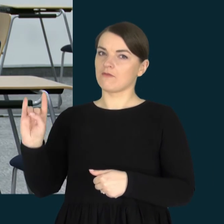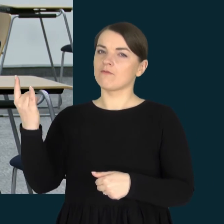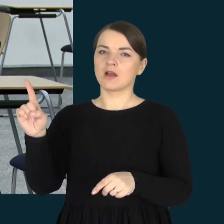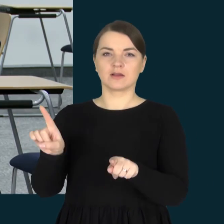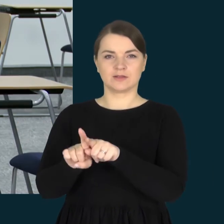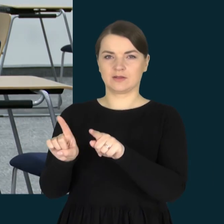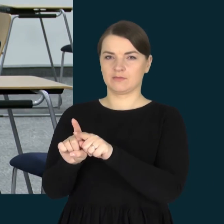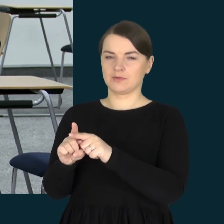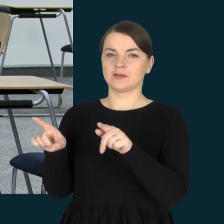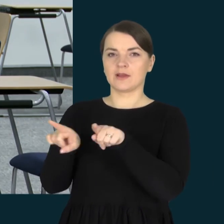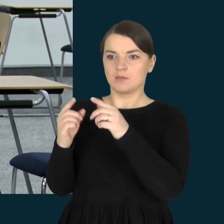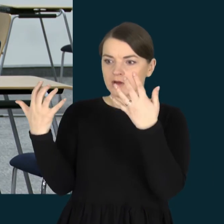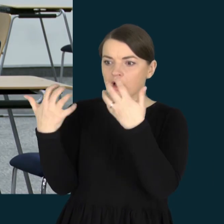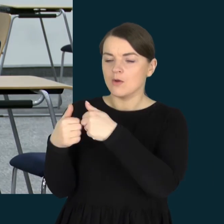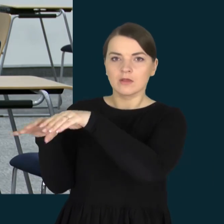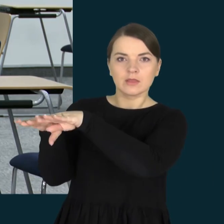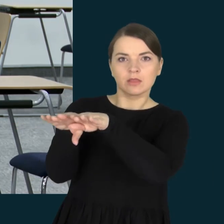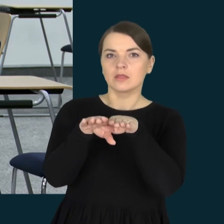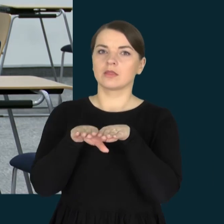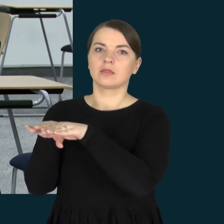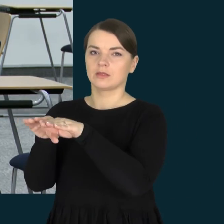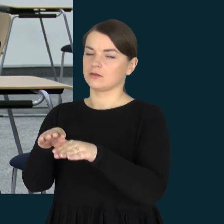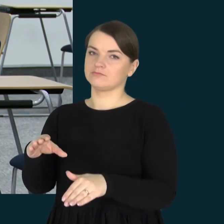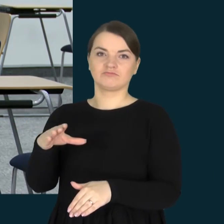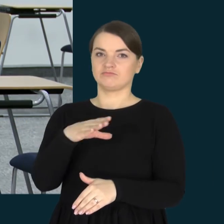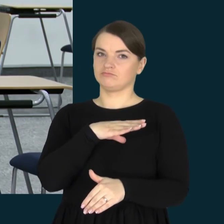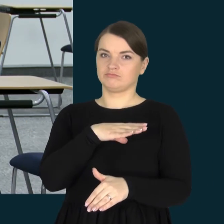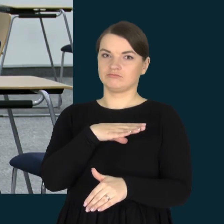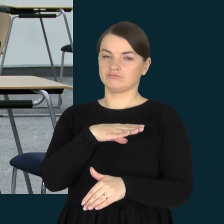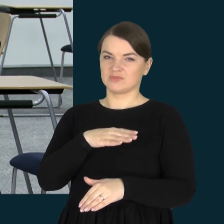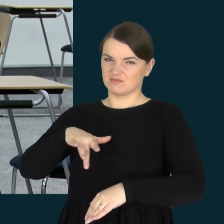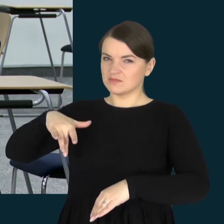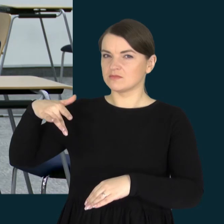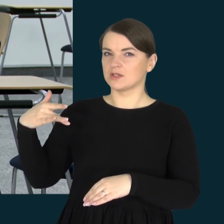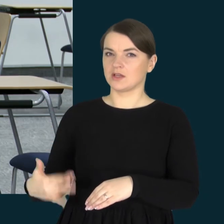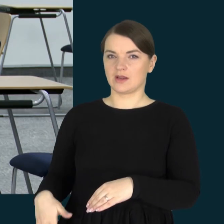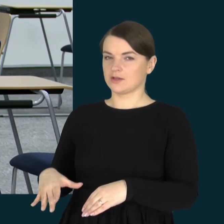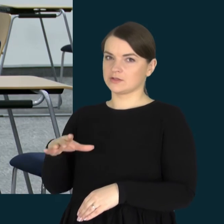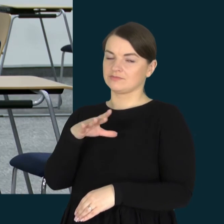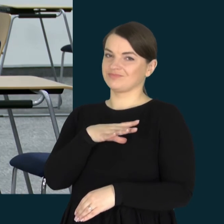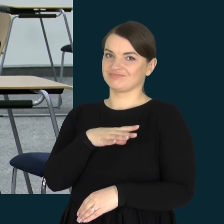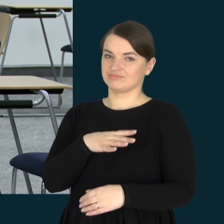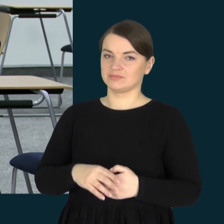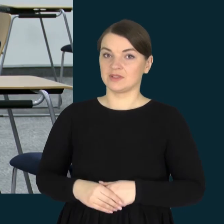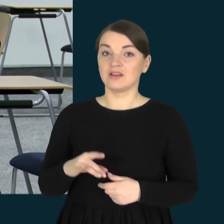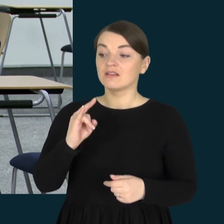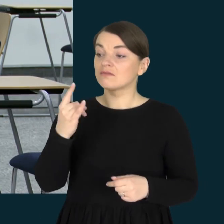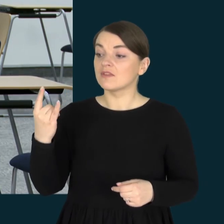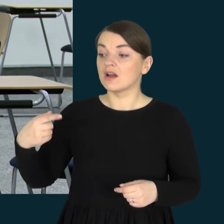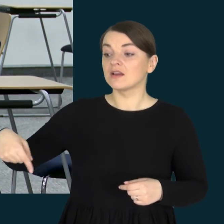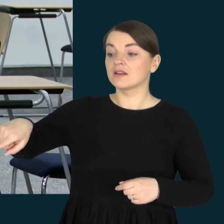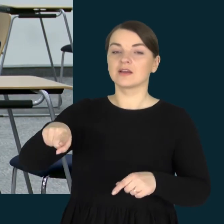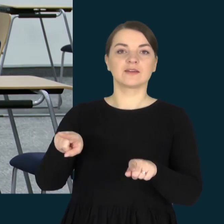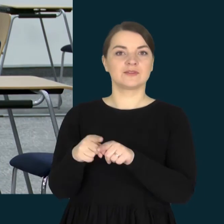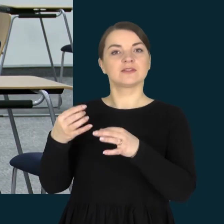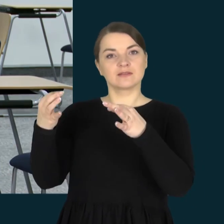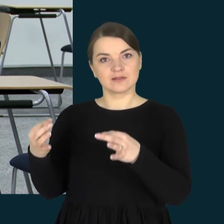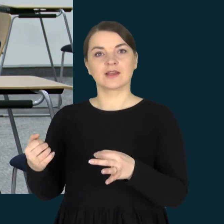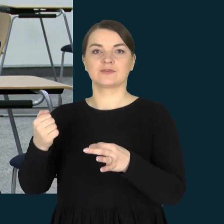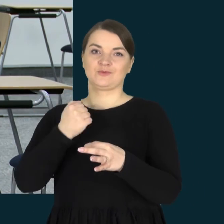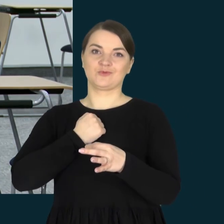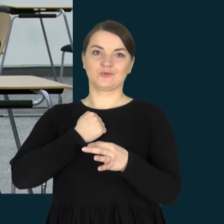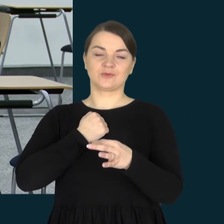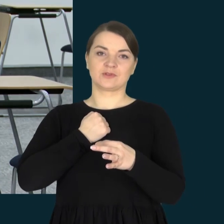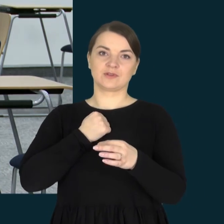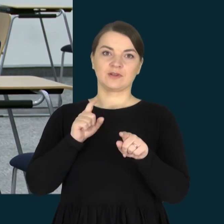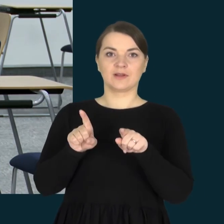vertinti ir statyti į tokias stiprias ir griežtas ribas. Kiekvienas vaikas turi teisę į kažkokį